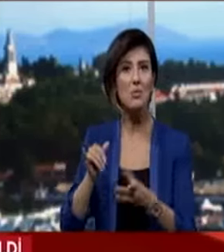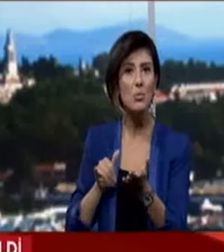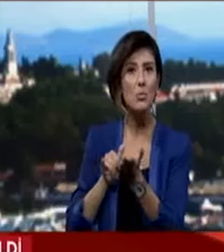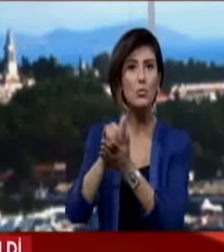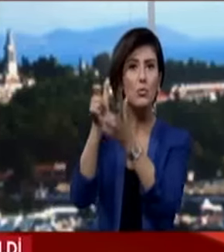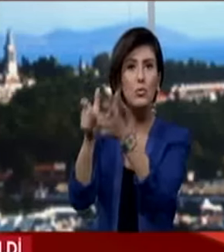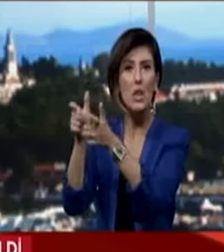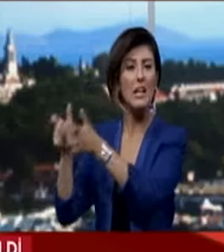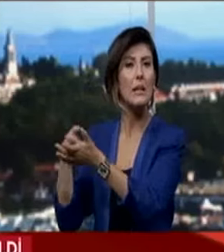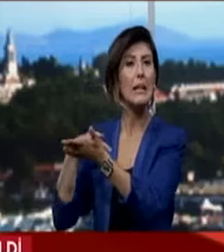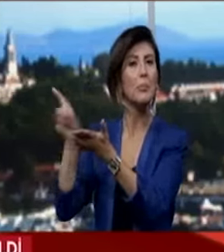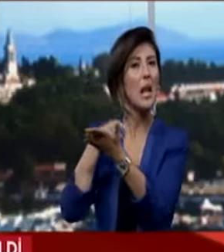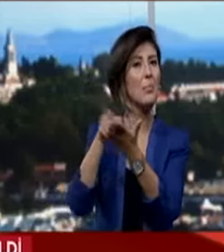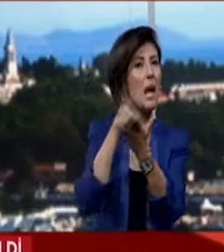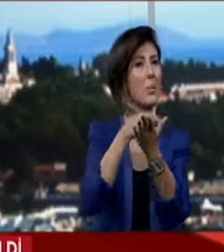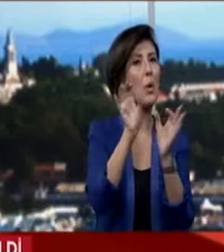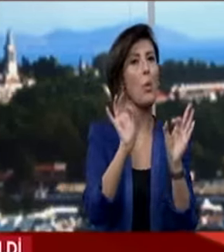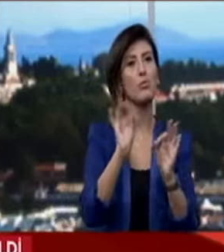güzergahlarını da iptal edecek.